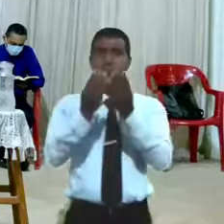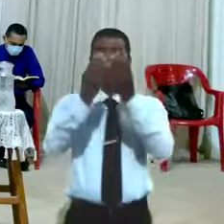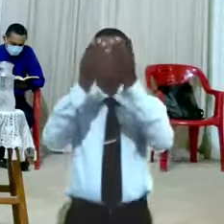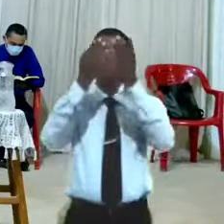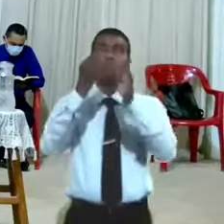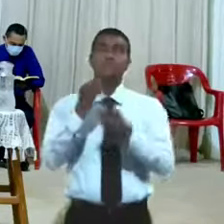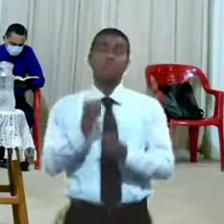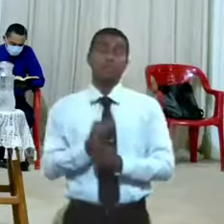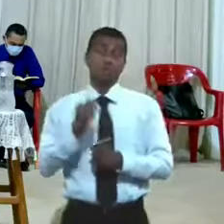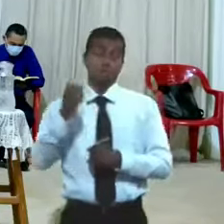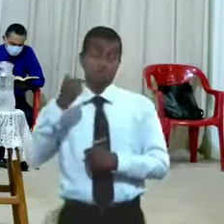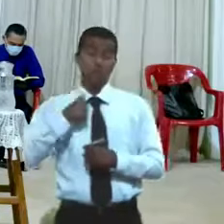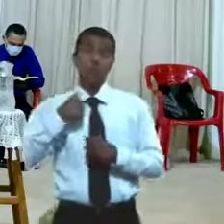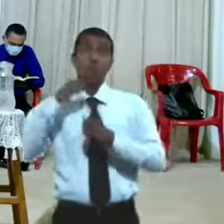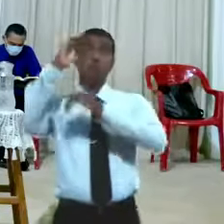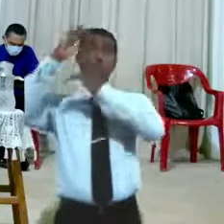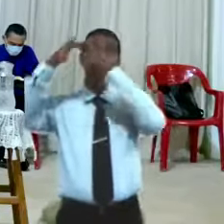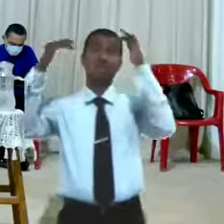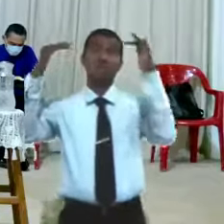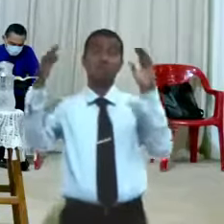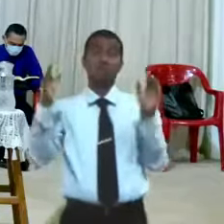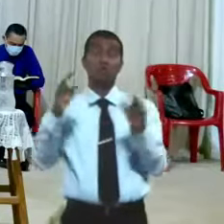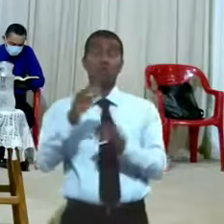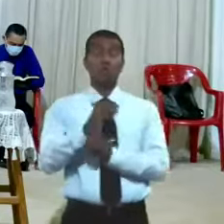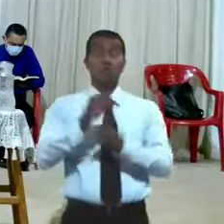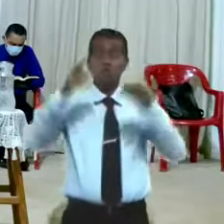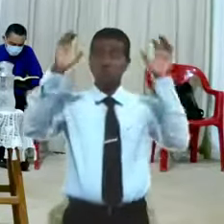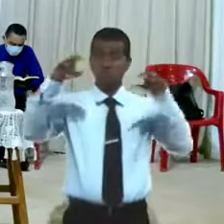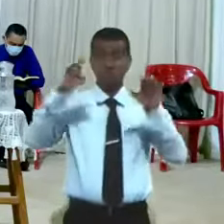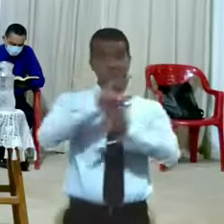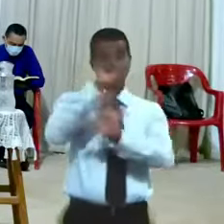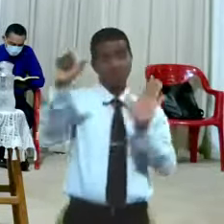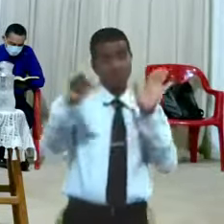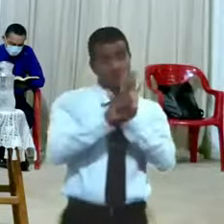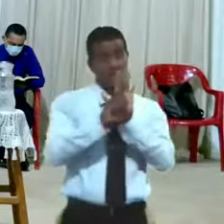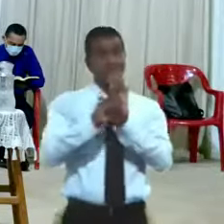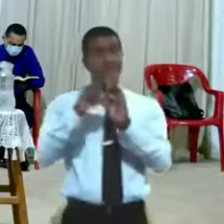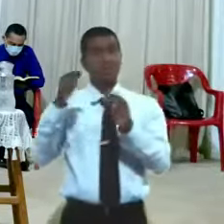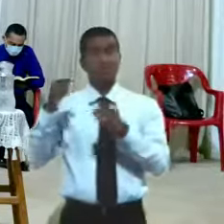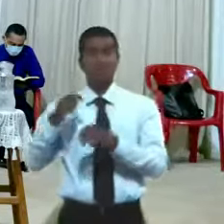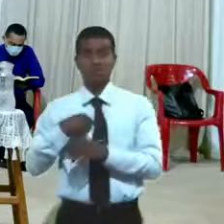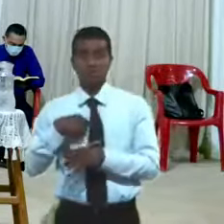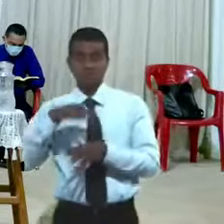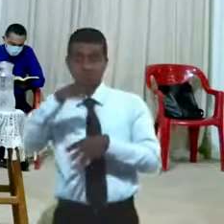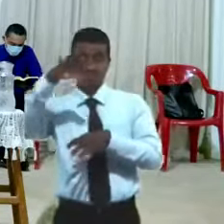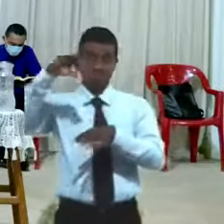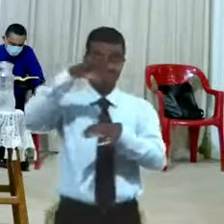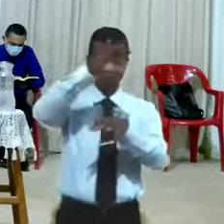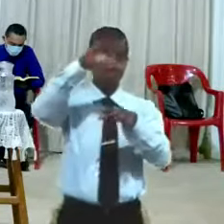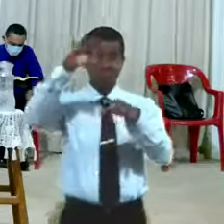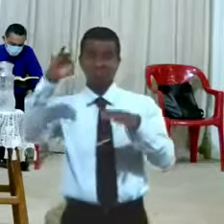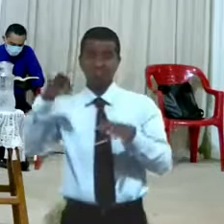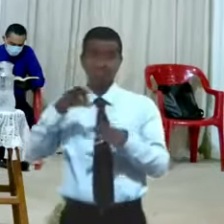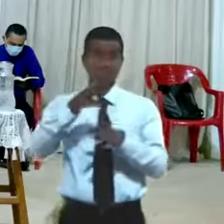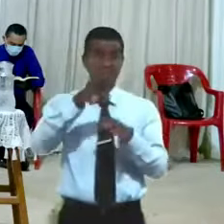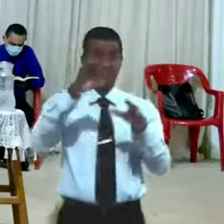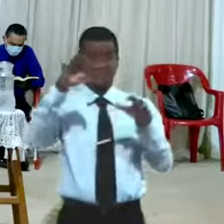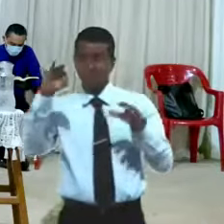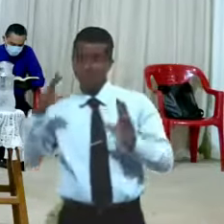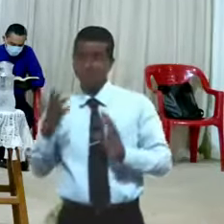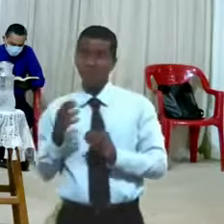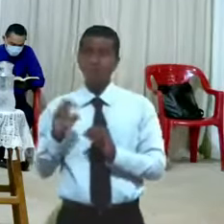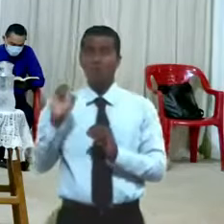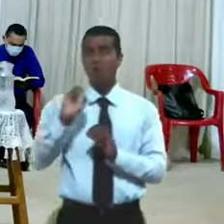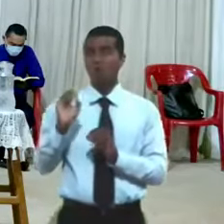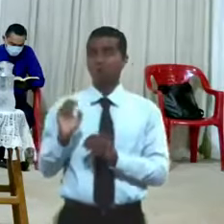lluvia, y si mandare a la langosta que consuma la tierra, y si enviare pestilencia a